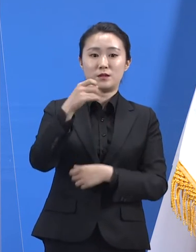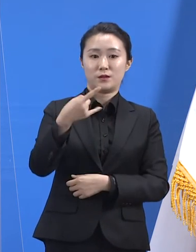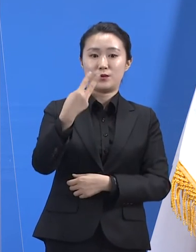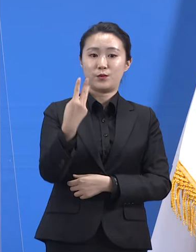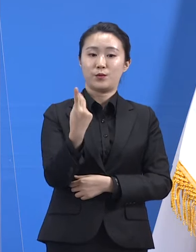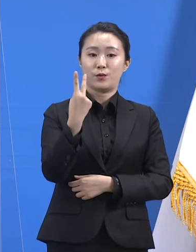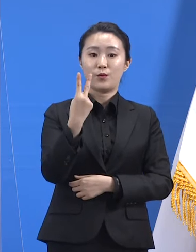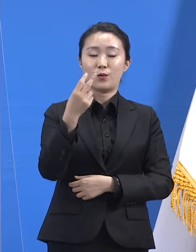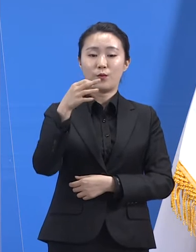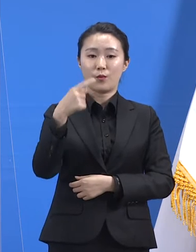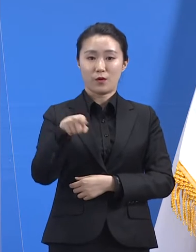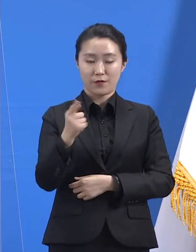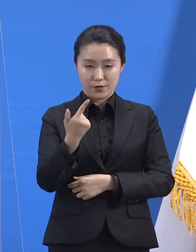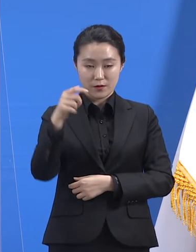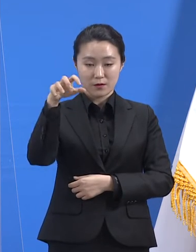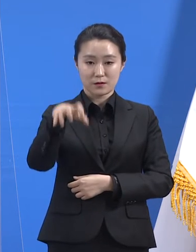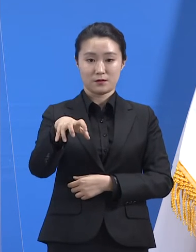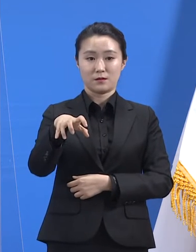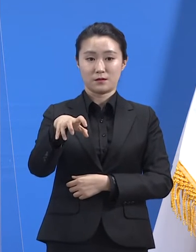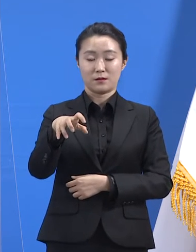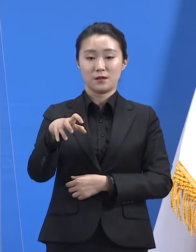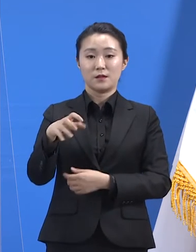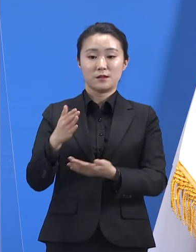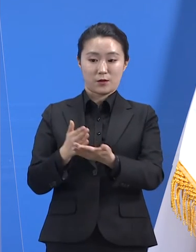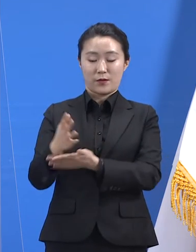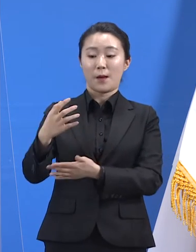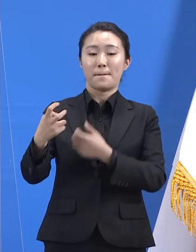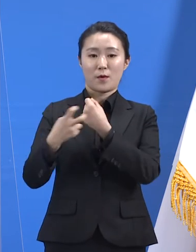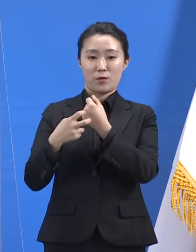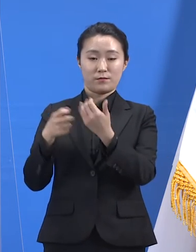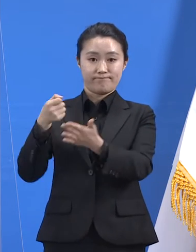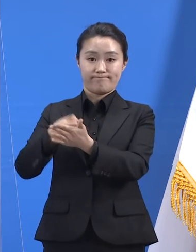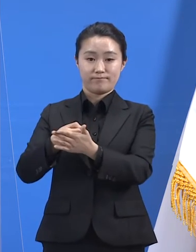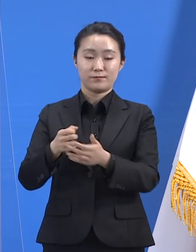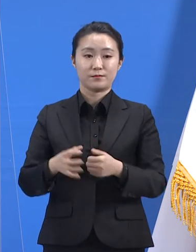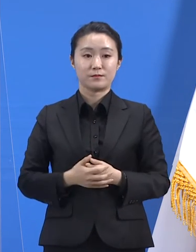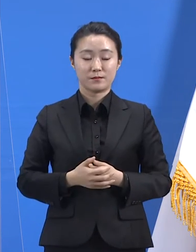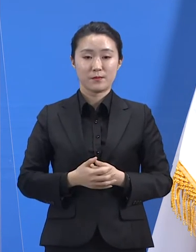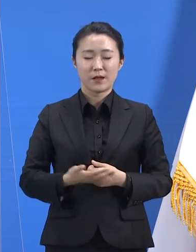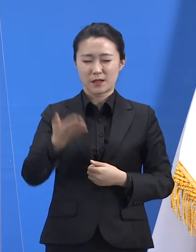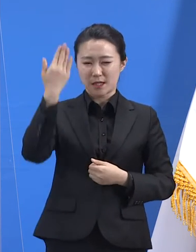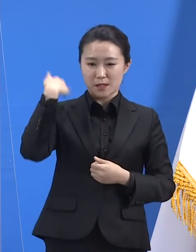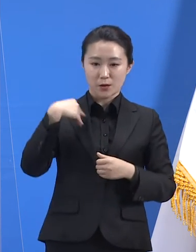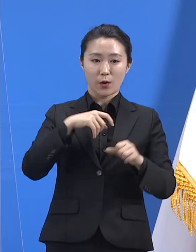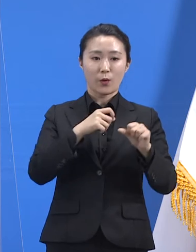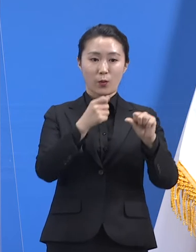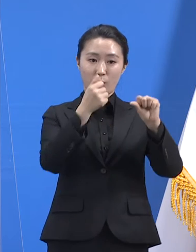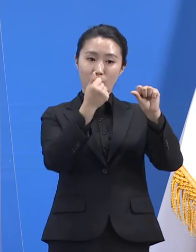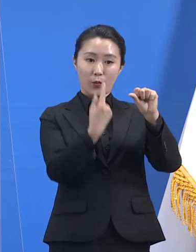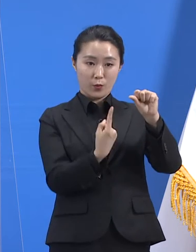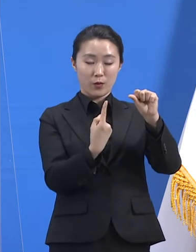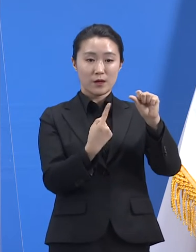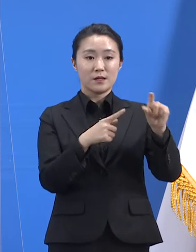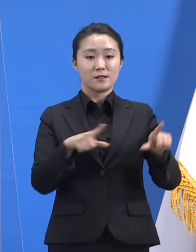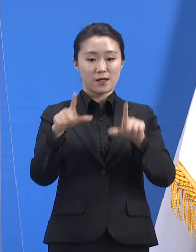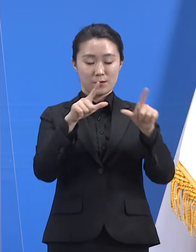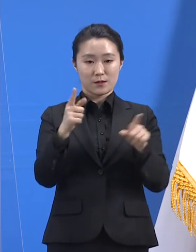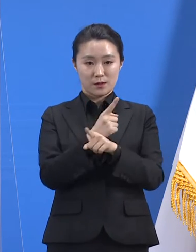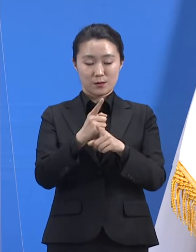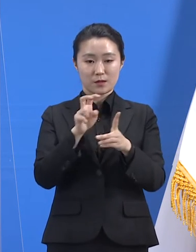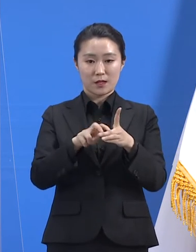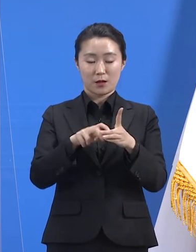제5호 생활치료센터로 운영되었던 경험이 있는 장소인 만큼 개소 준비는 순조롭습니다.